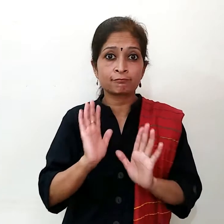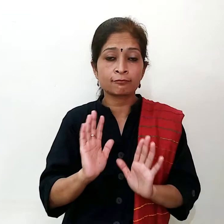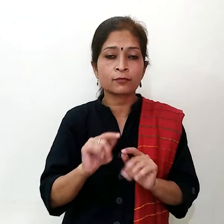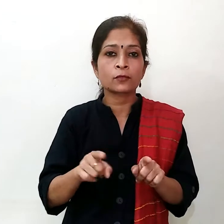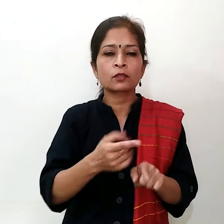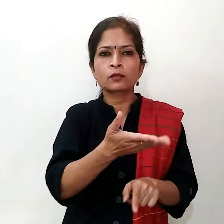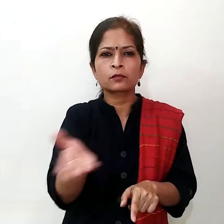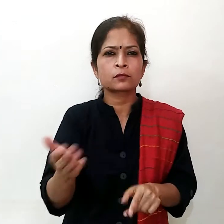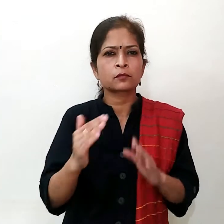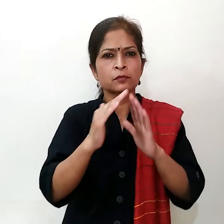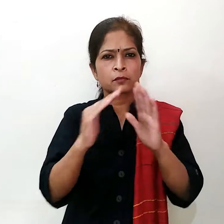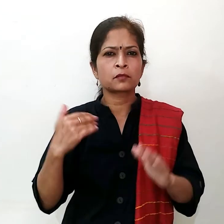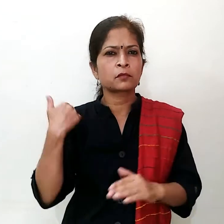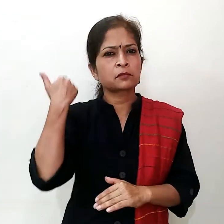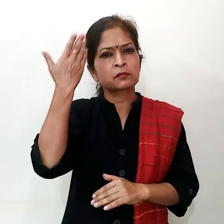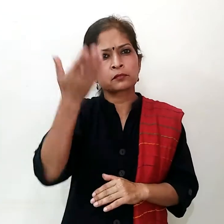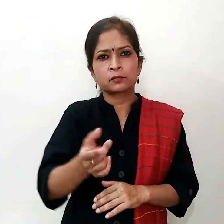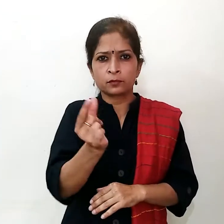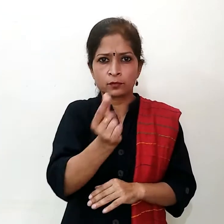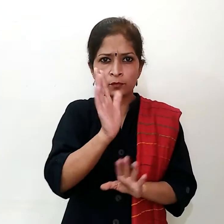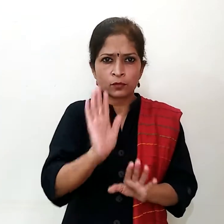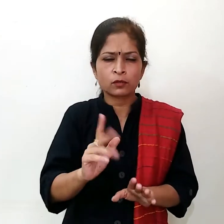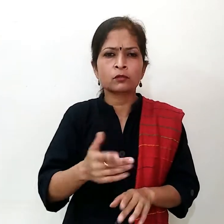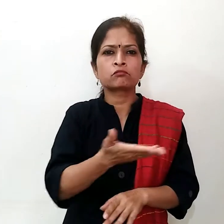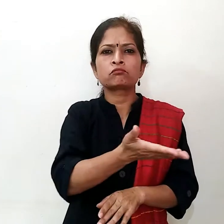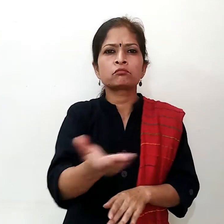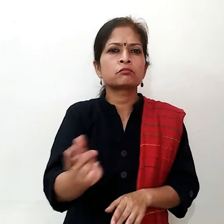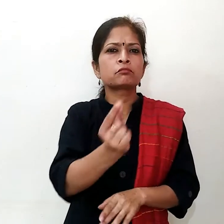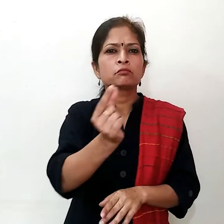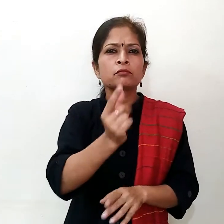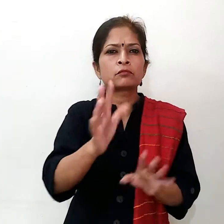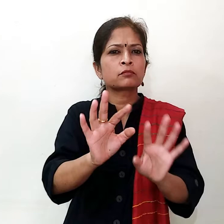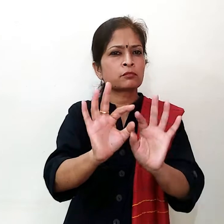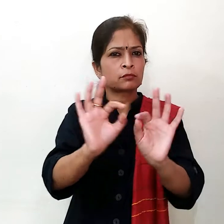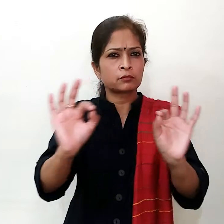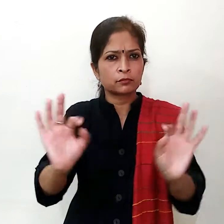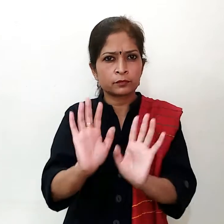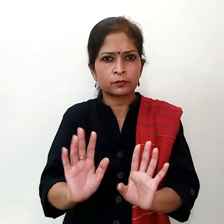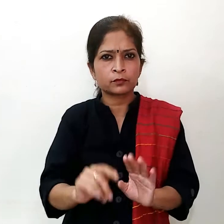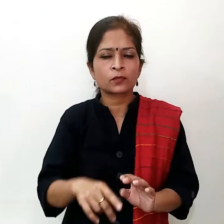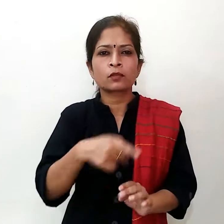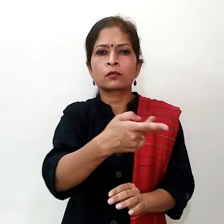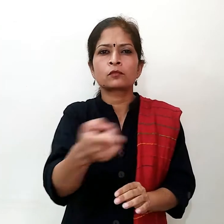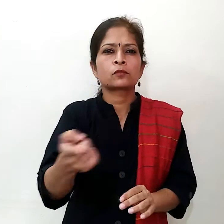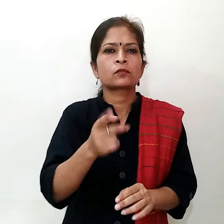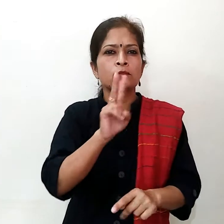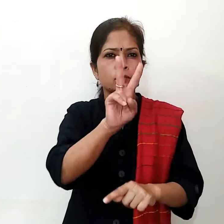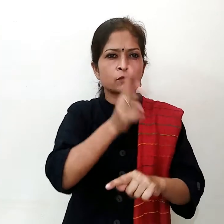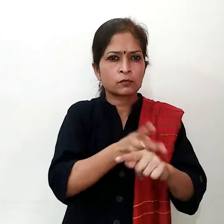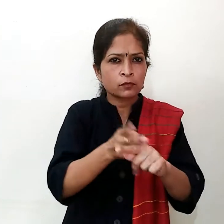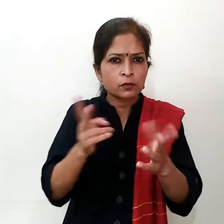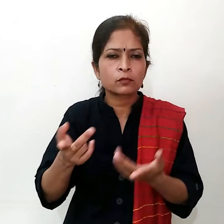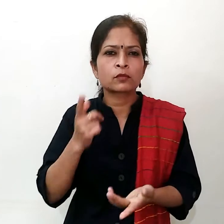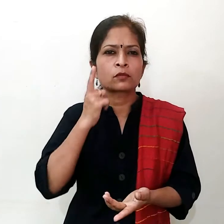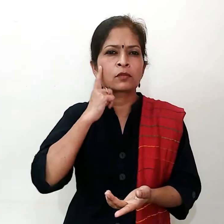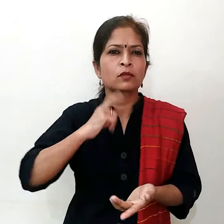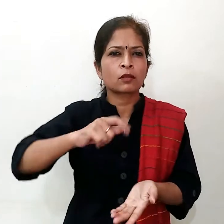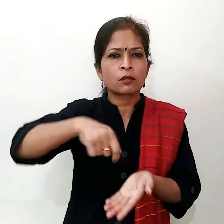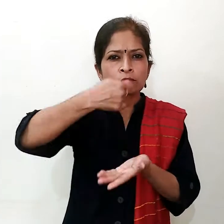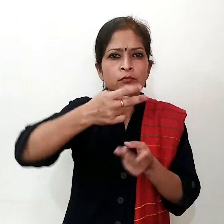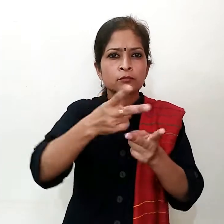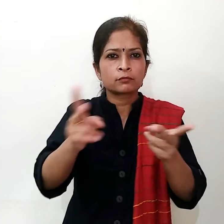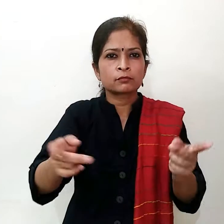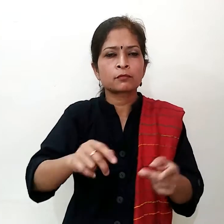हमारे दिन से जालता घरों में पहले से ही इन मसालों का प्रियोग होता रहा है, इन मसालों का प्रियोग बहुत ही सथ है, हम इन मसालों को